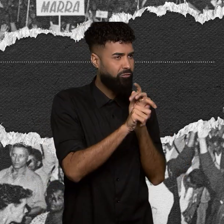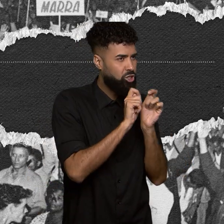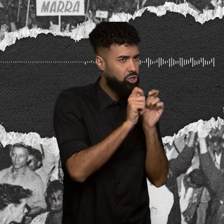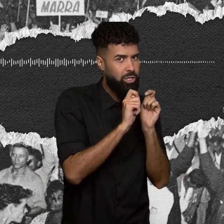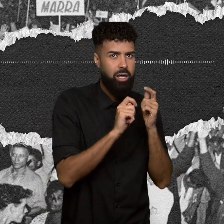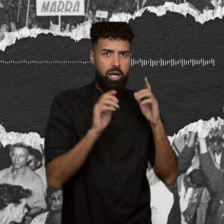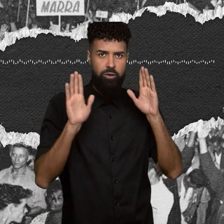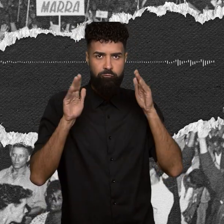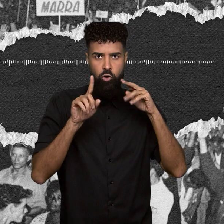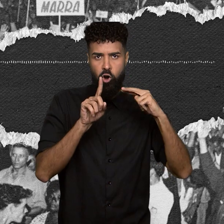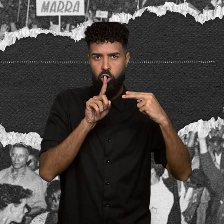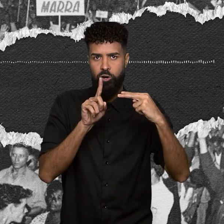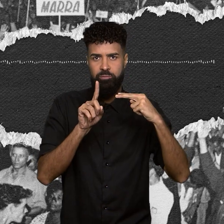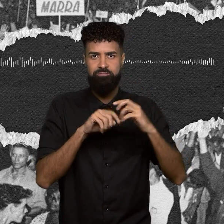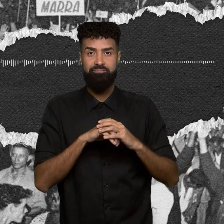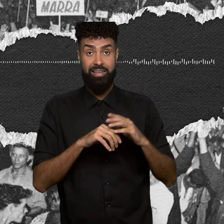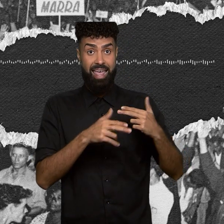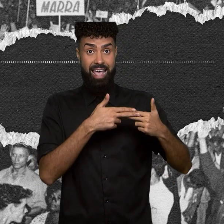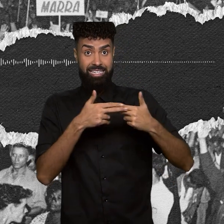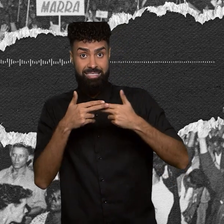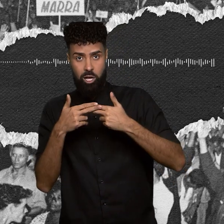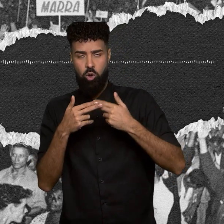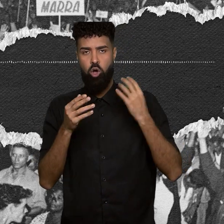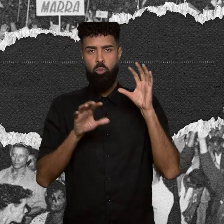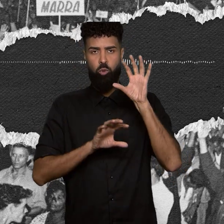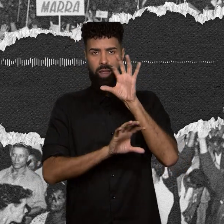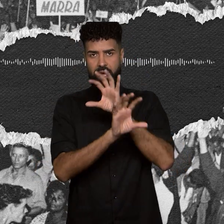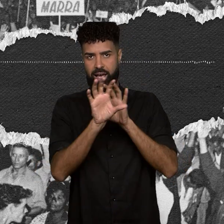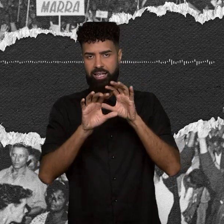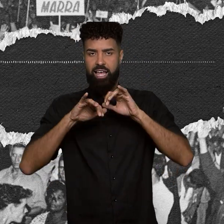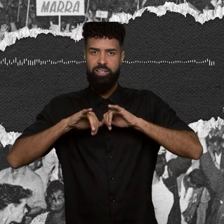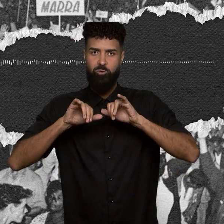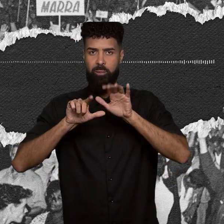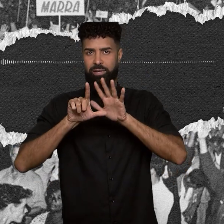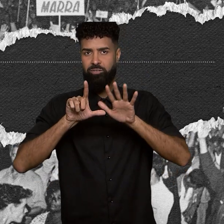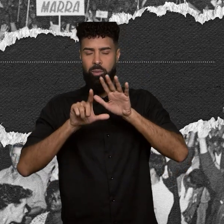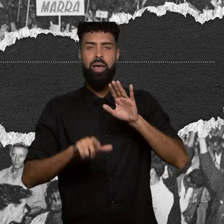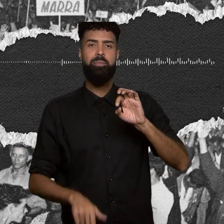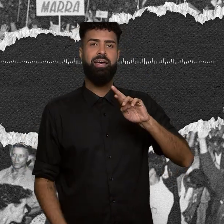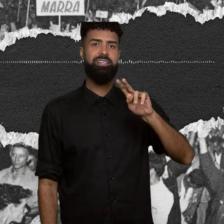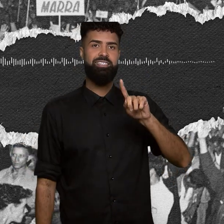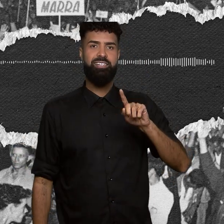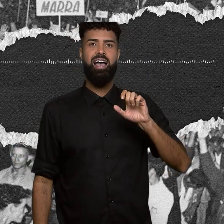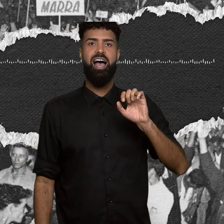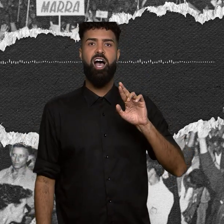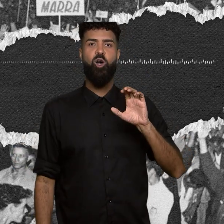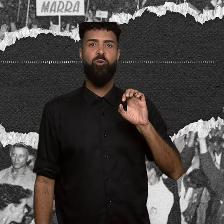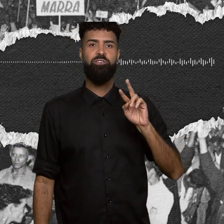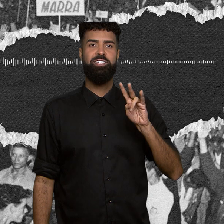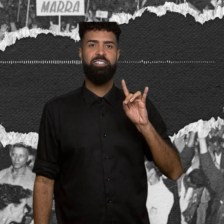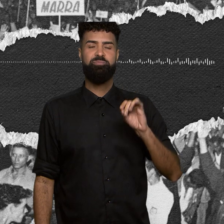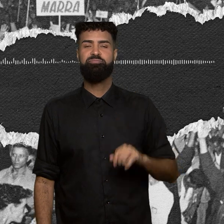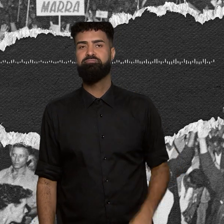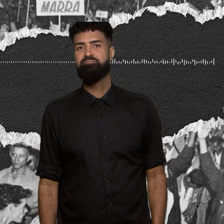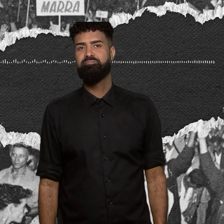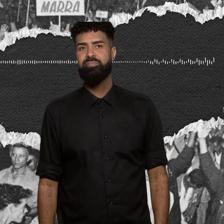edição, parte da montagem e divulgação nas plataformas é da Beatriz Arcoverde. A identidade sonora do podcast e a